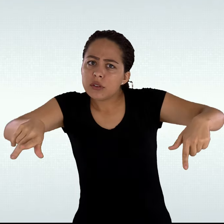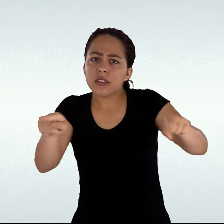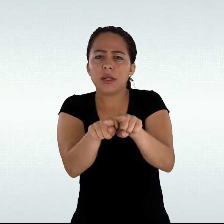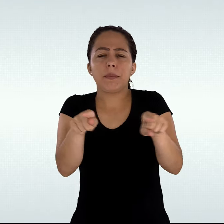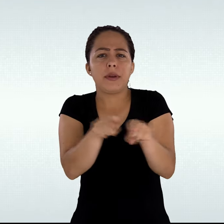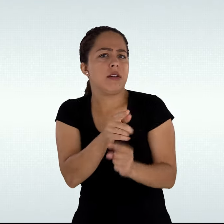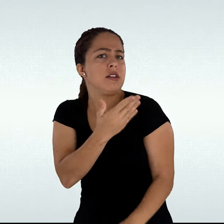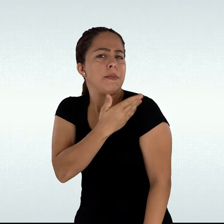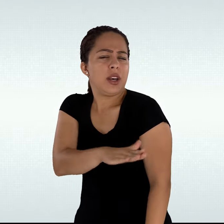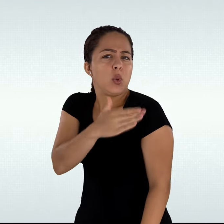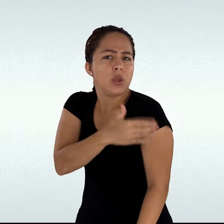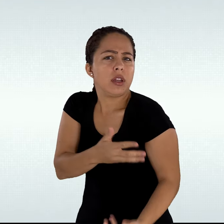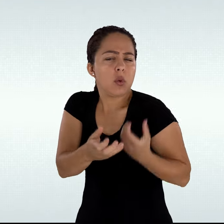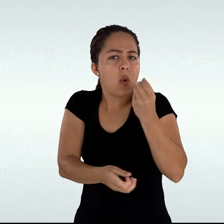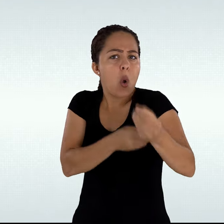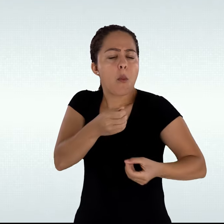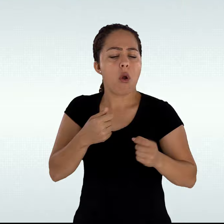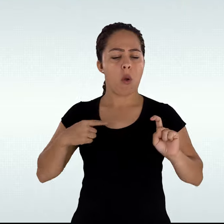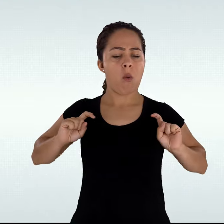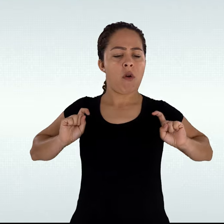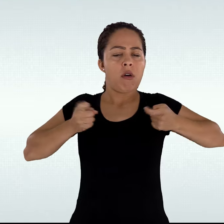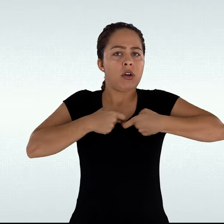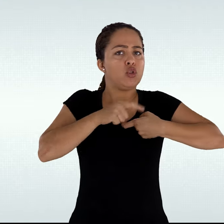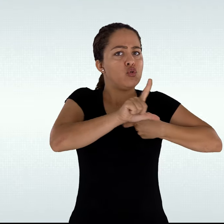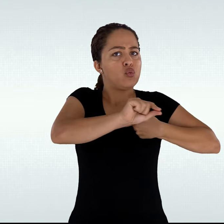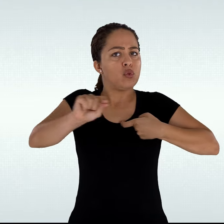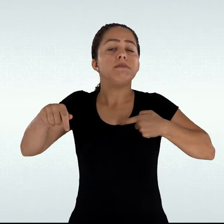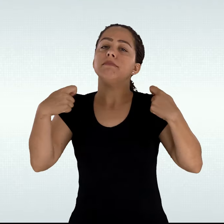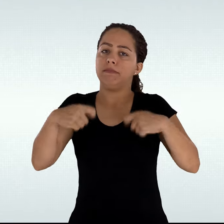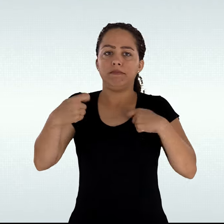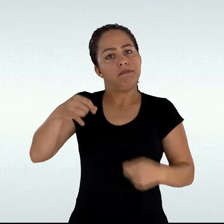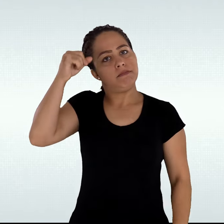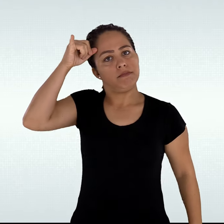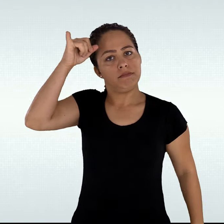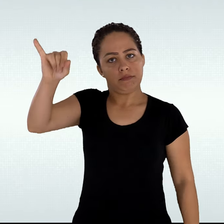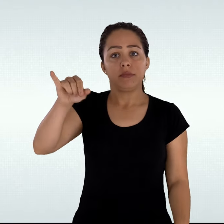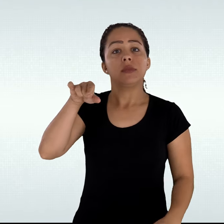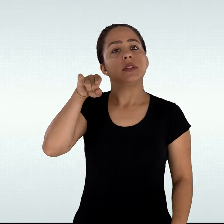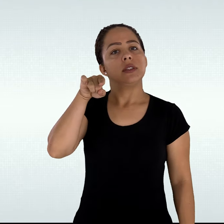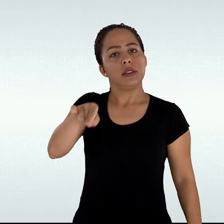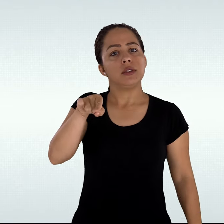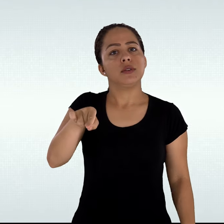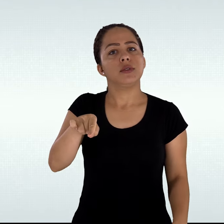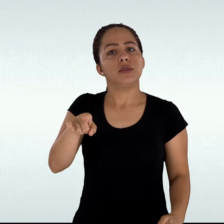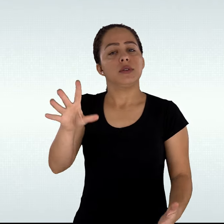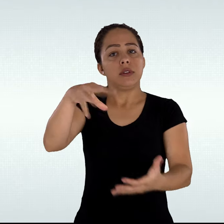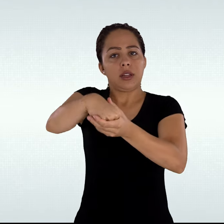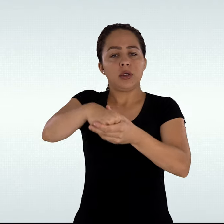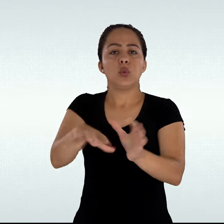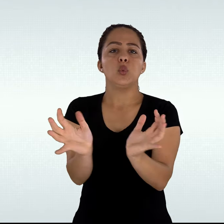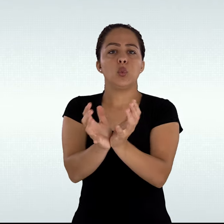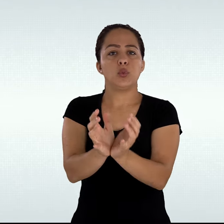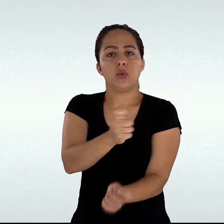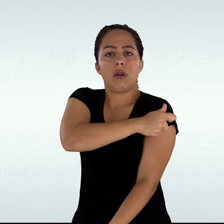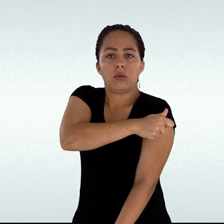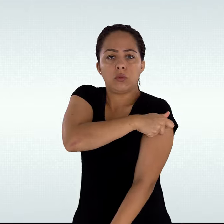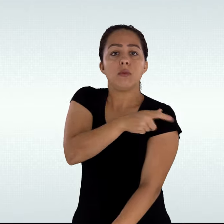sexual e identidade de gênero de estudantes, professores, gestores, funcionários e